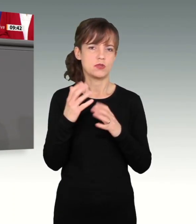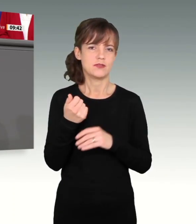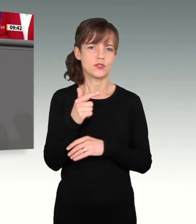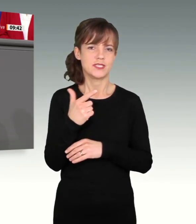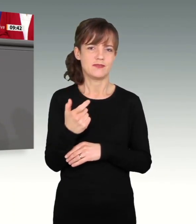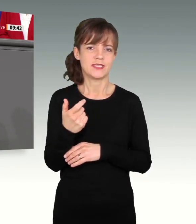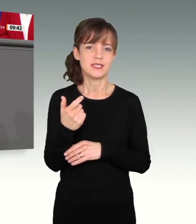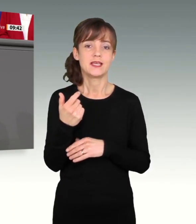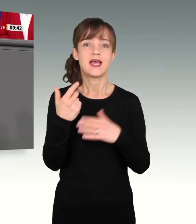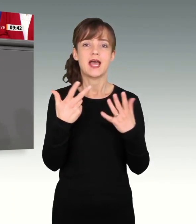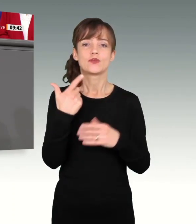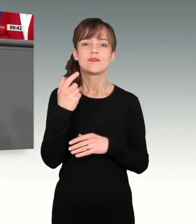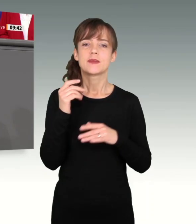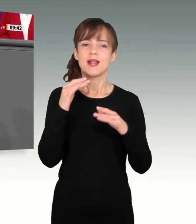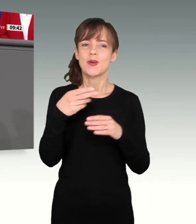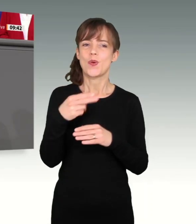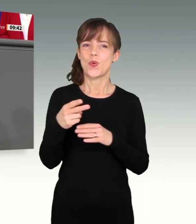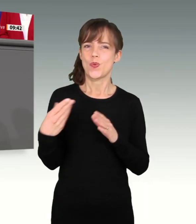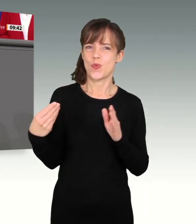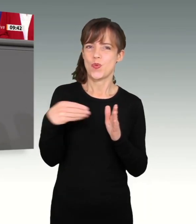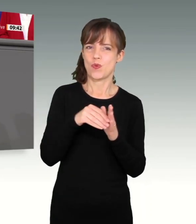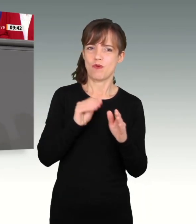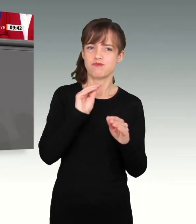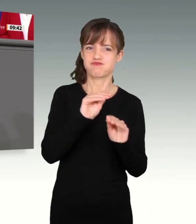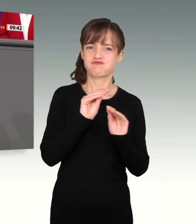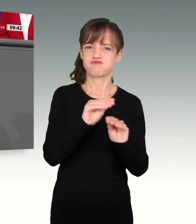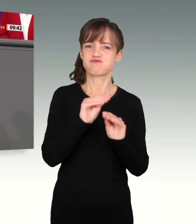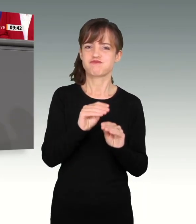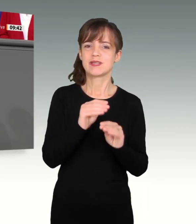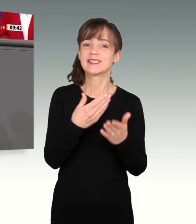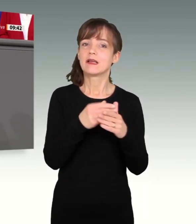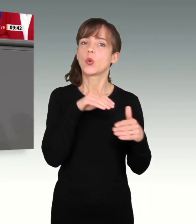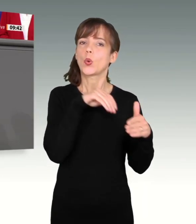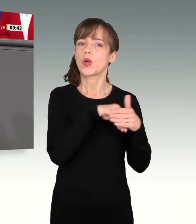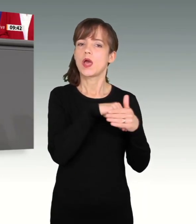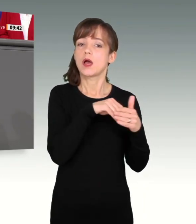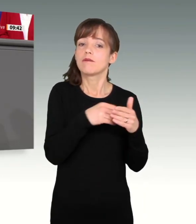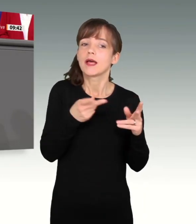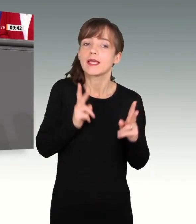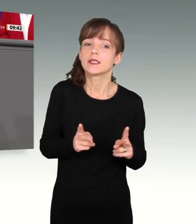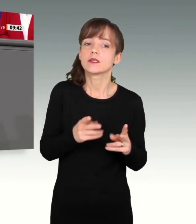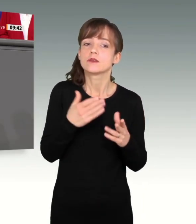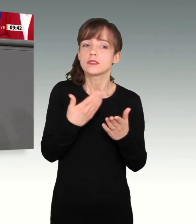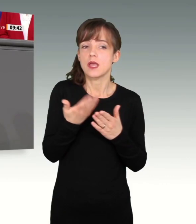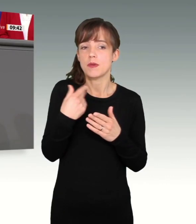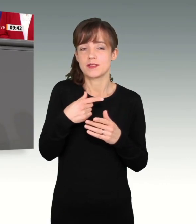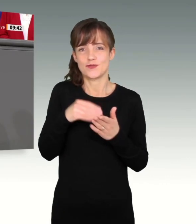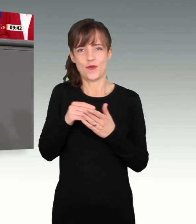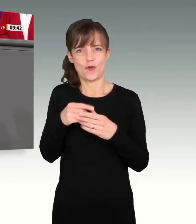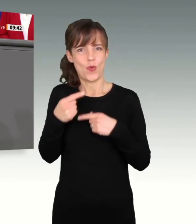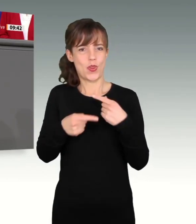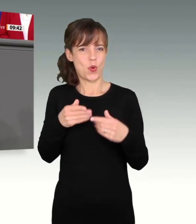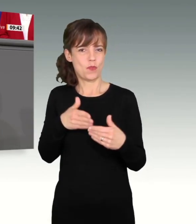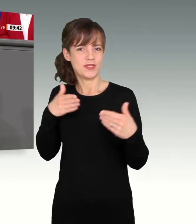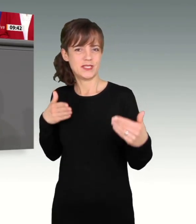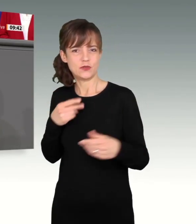in eine Rücklage. Und das war auch richtig so. Wir haben das damals aus der Opposition als Grüne als verantwortungsvolle Opposition, haben wir es damals begrüßt, weil das richtig so